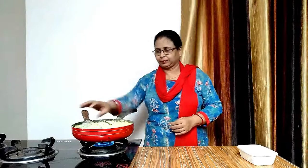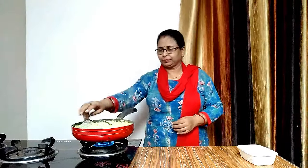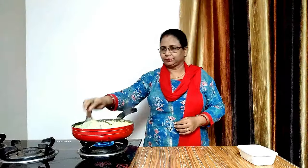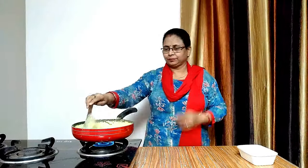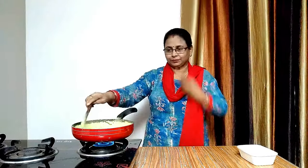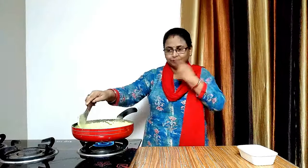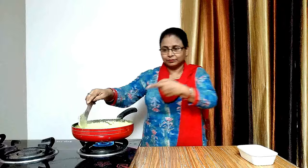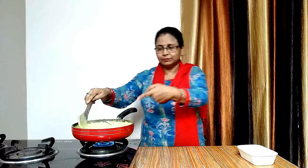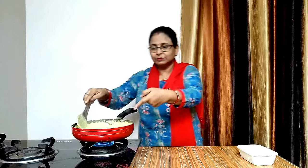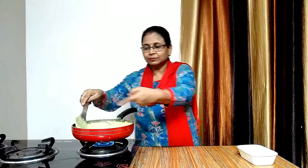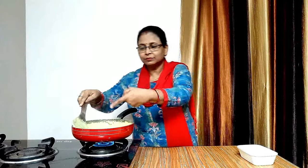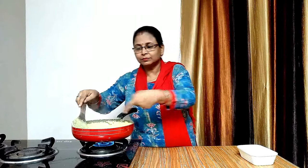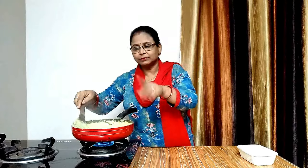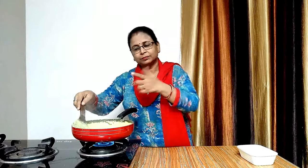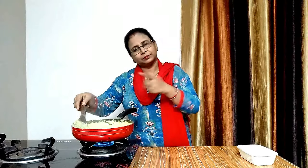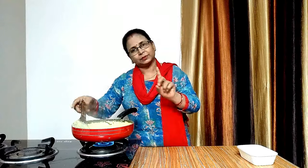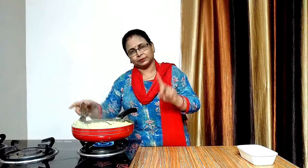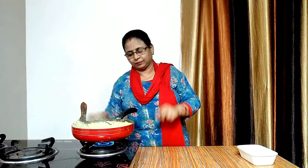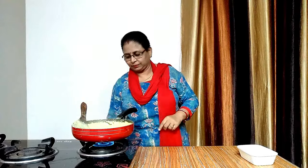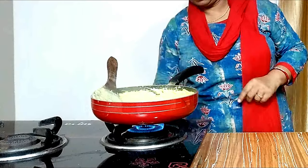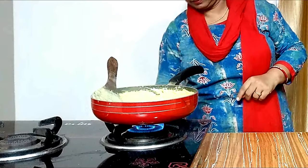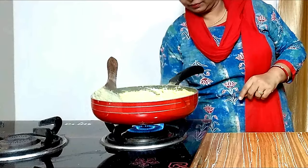देखिए ये उबल चुका है अब गैस बंद कर देंगे